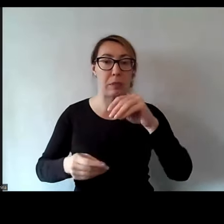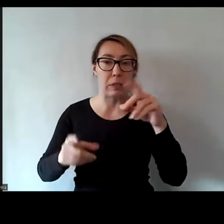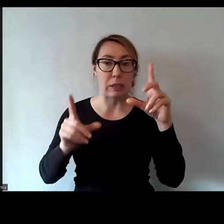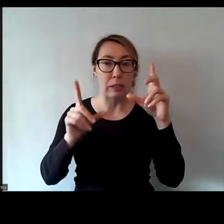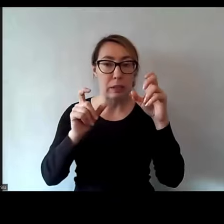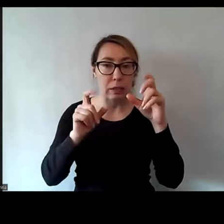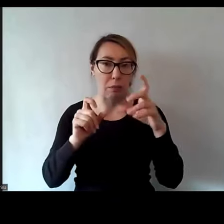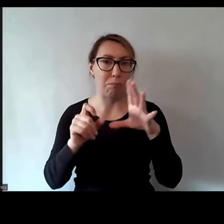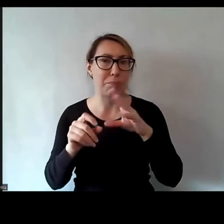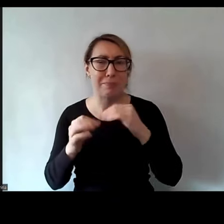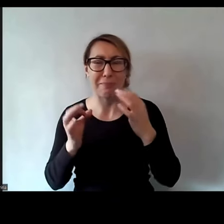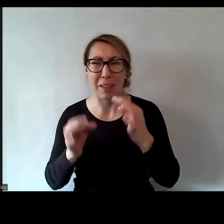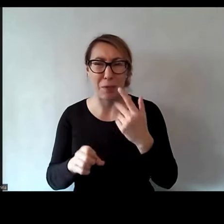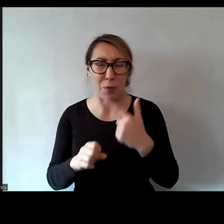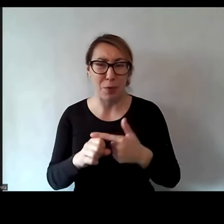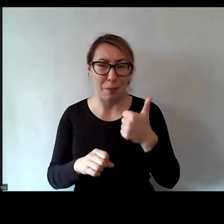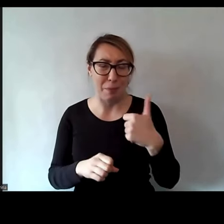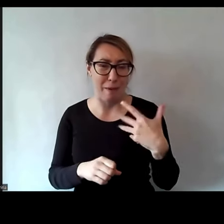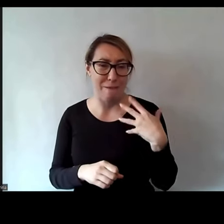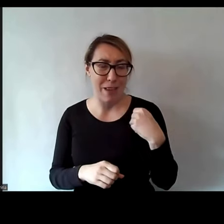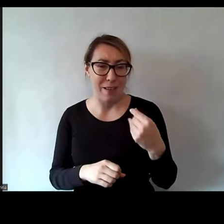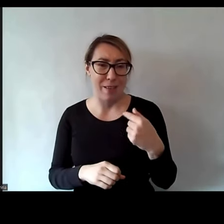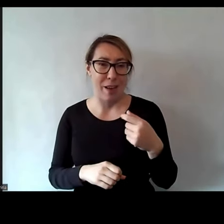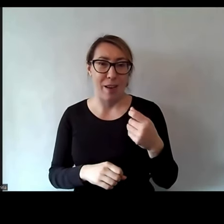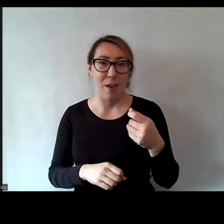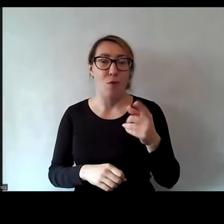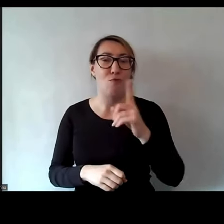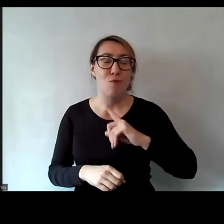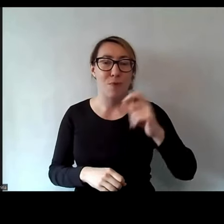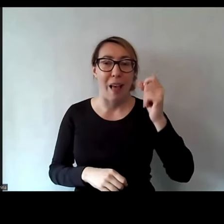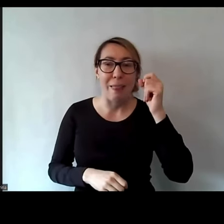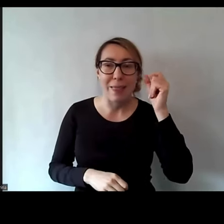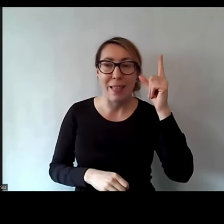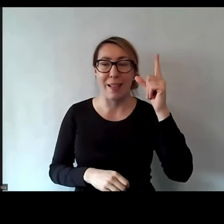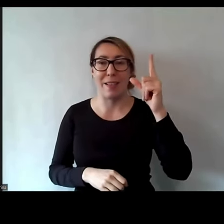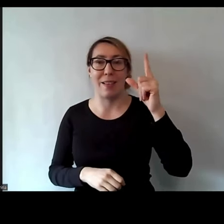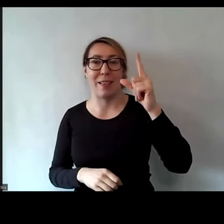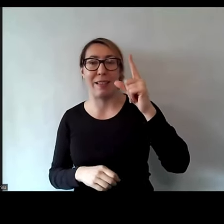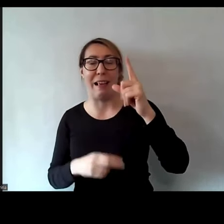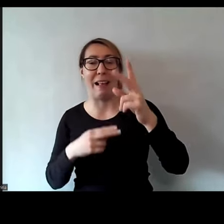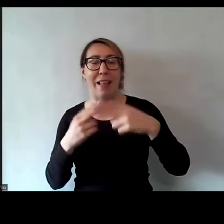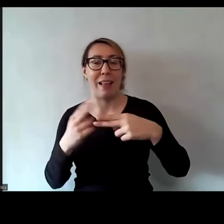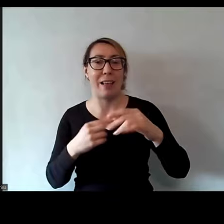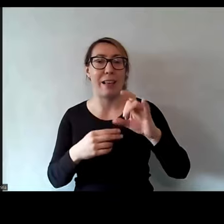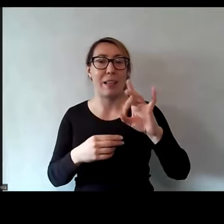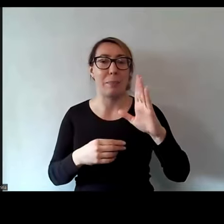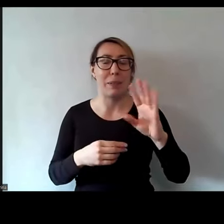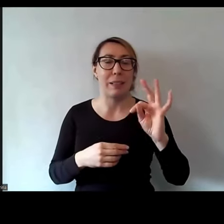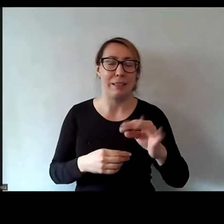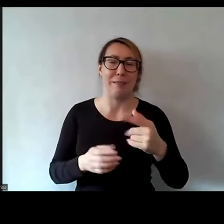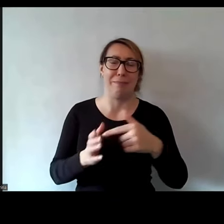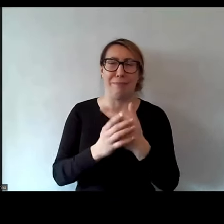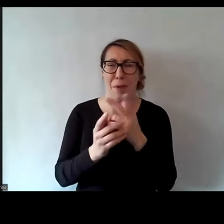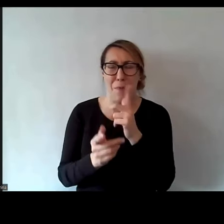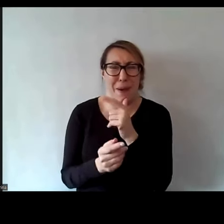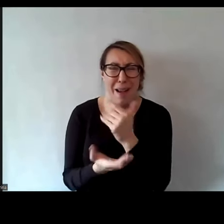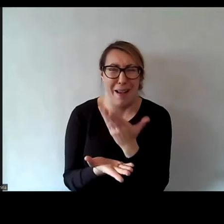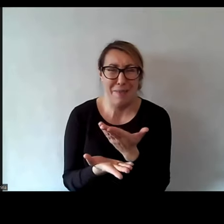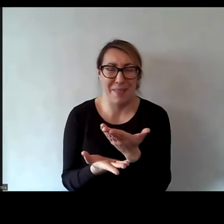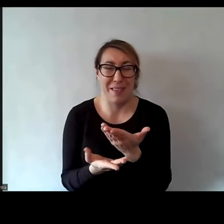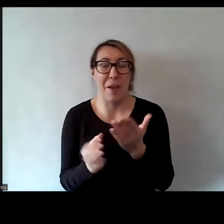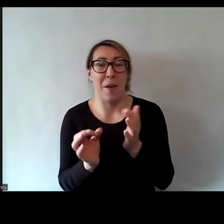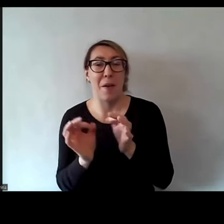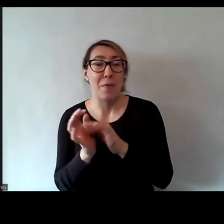mamy XXI wiek, sztuczną inteligencję, czaty, GPT. Wow, to tak